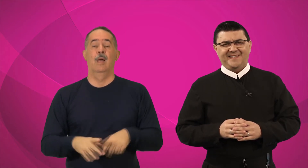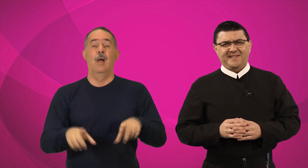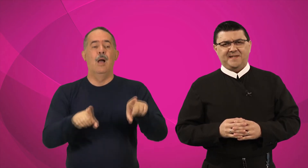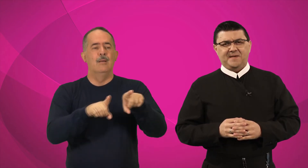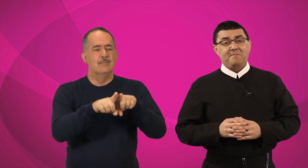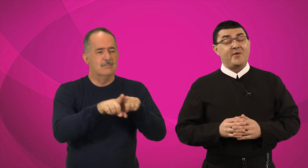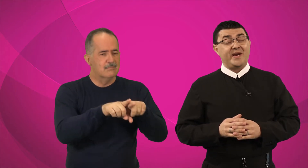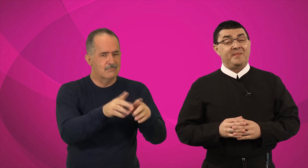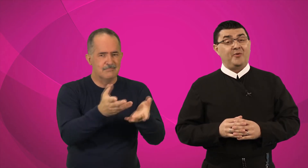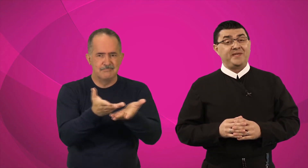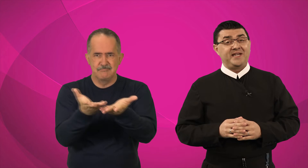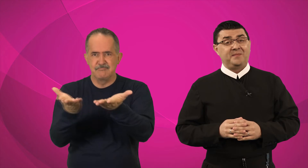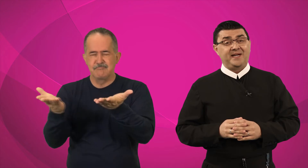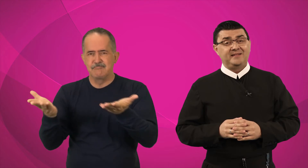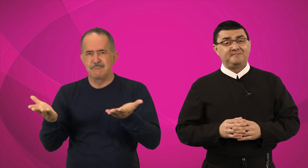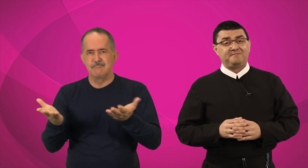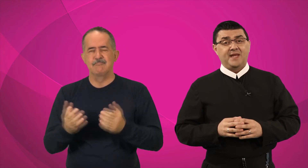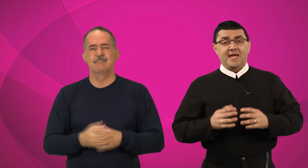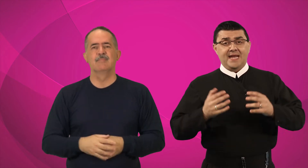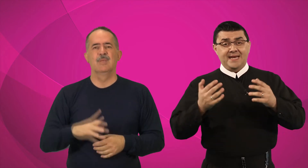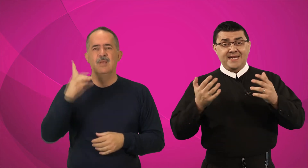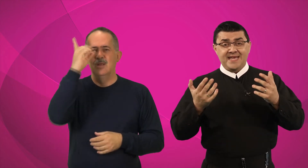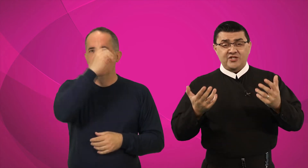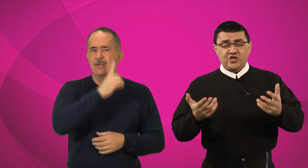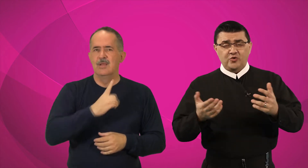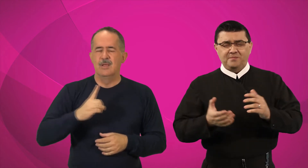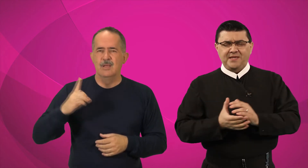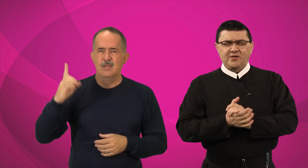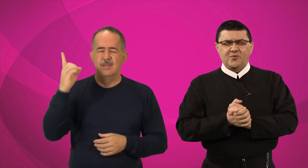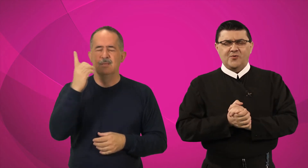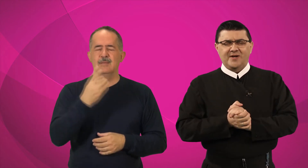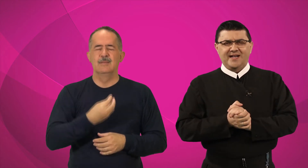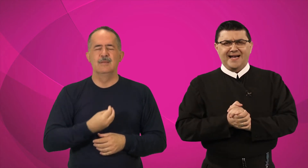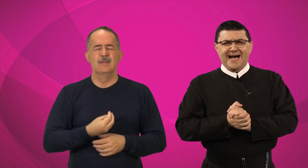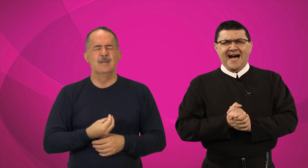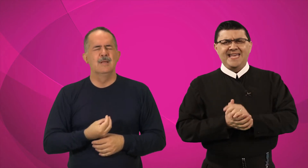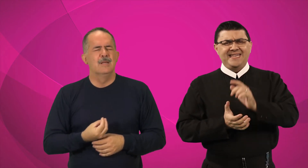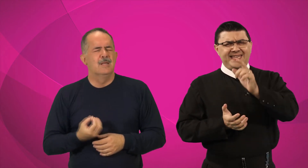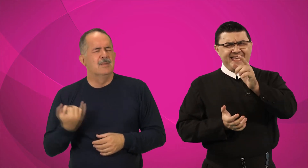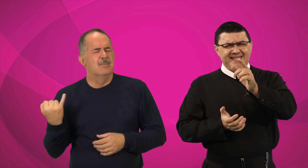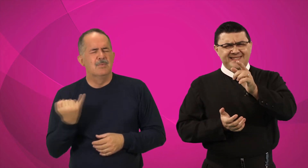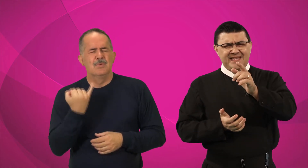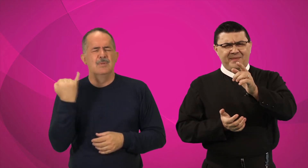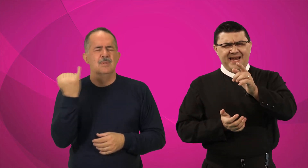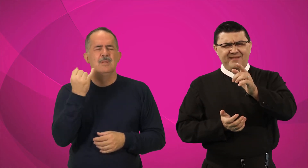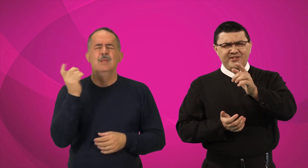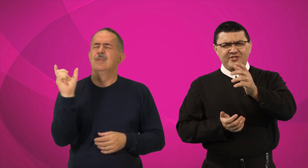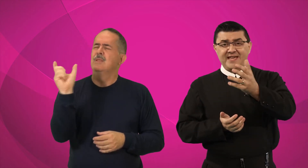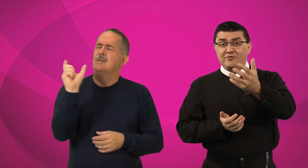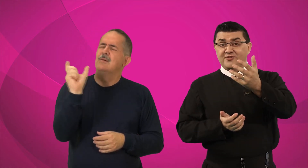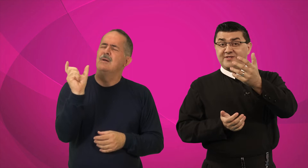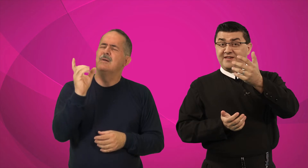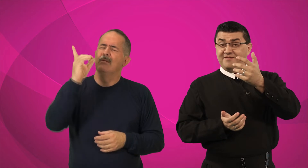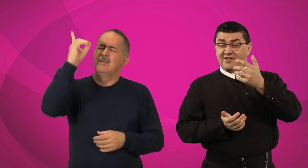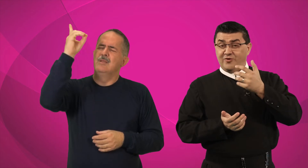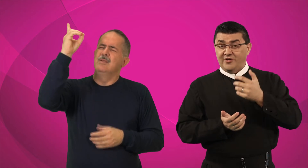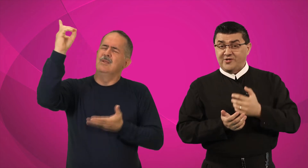Meu irmão, minha irmã, neste domingo, a riqueza da palavra de Deus, que vem ao nosso